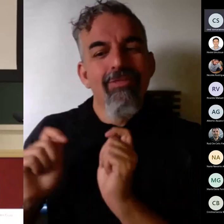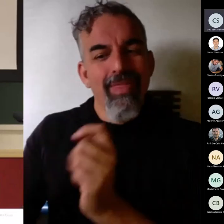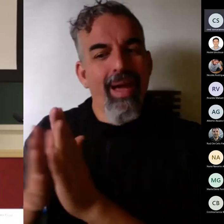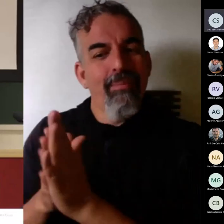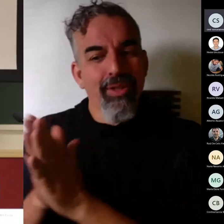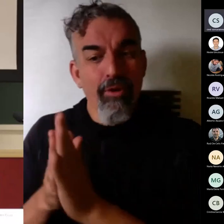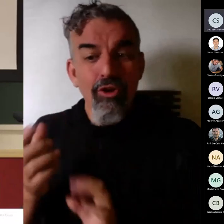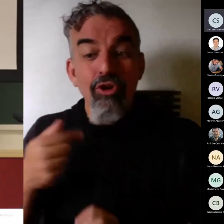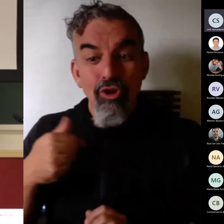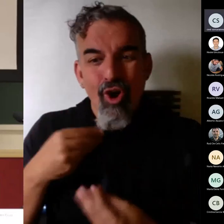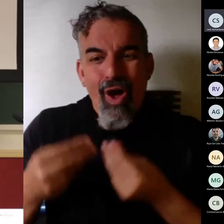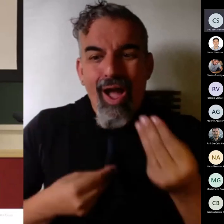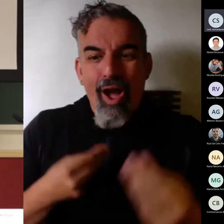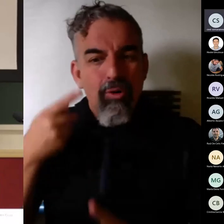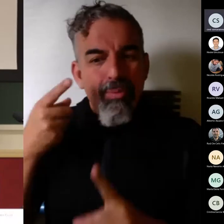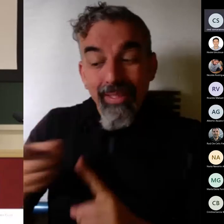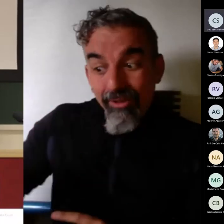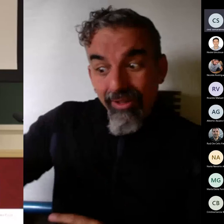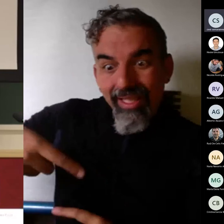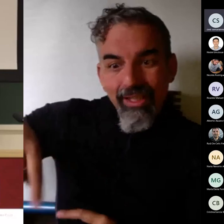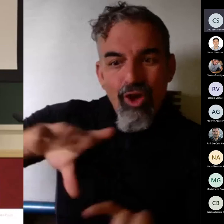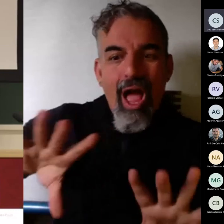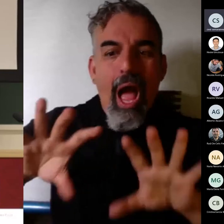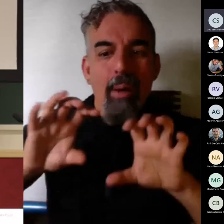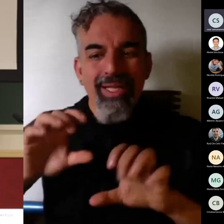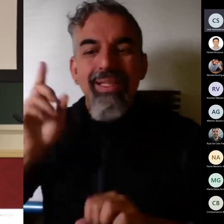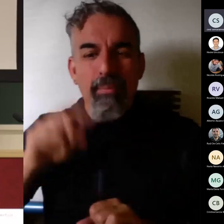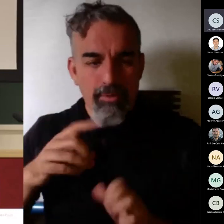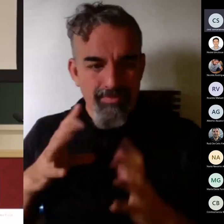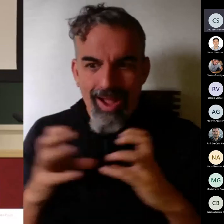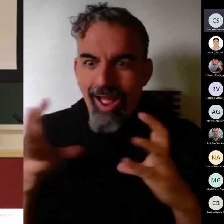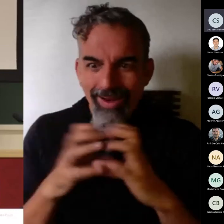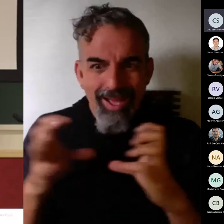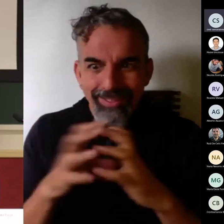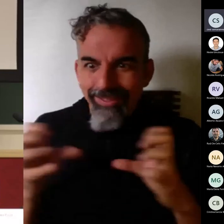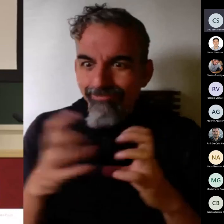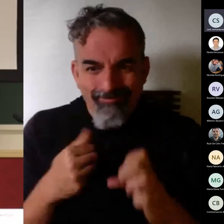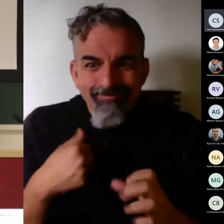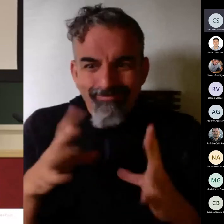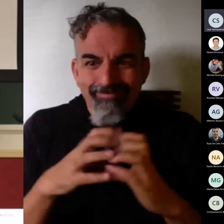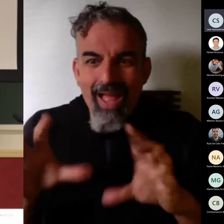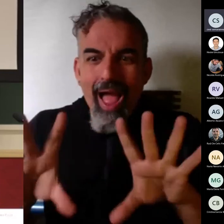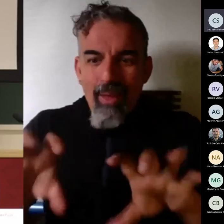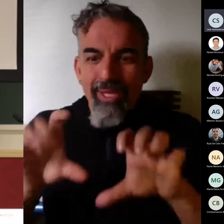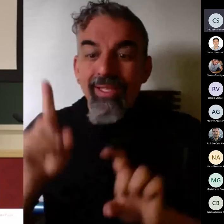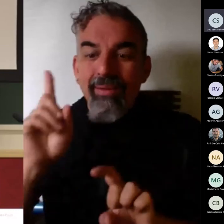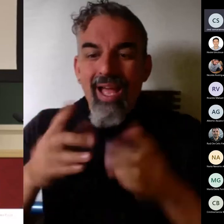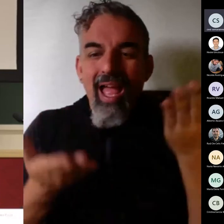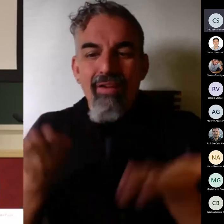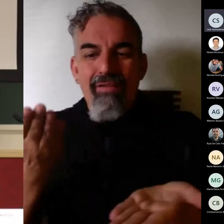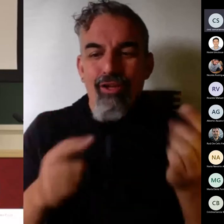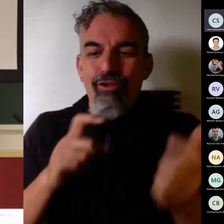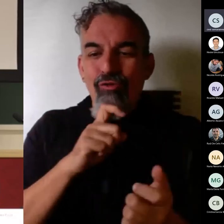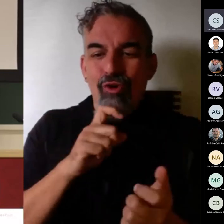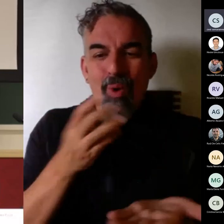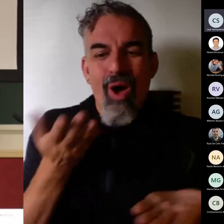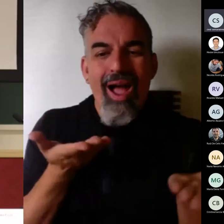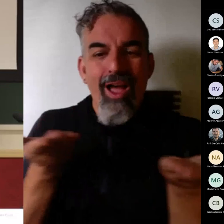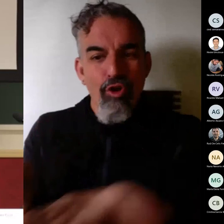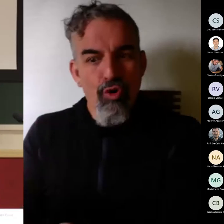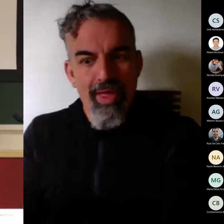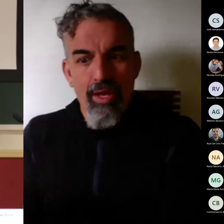aprendan para que quieran aprender para que vean la evaluación como una ayuda para el aprendizaje no como un control